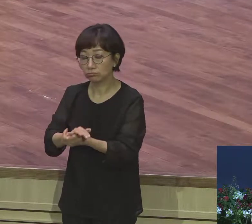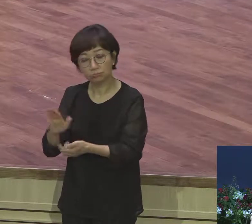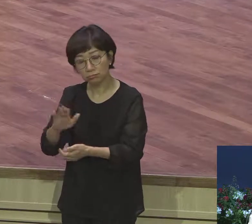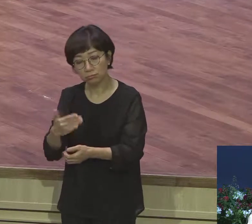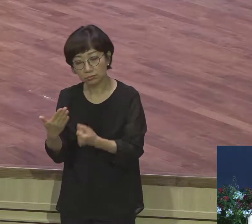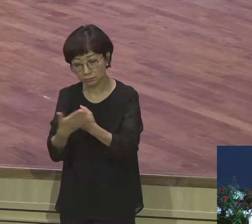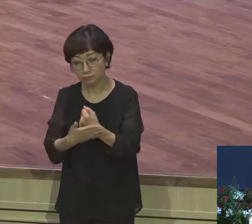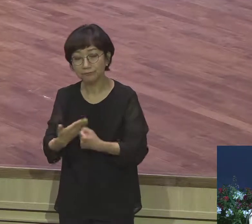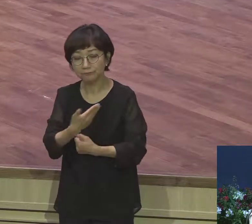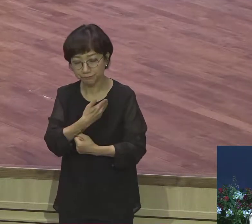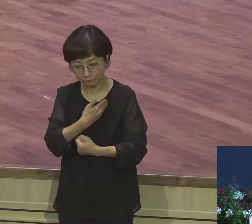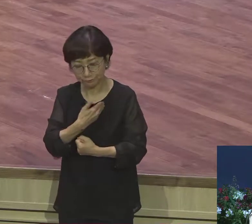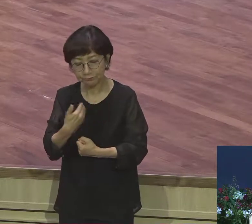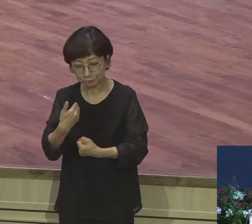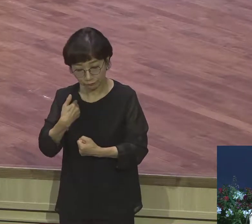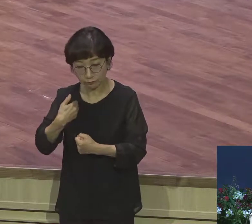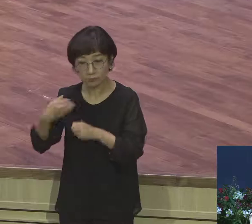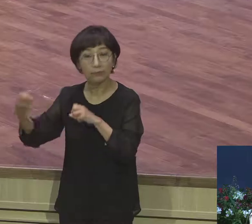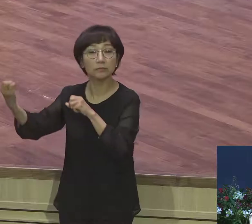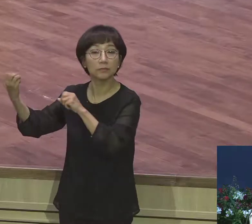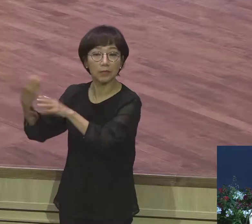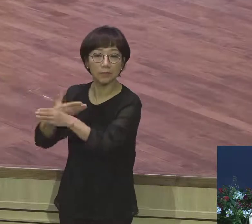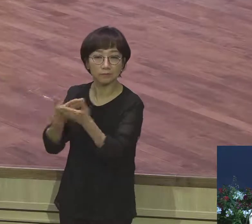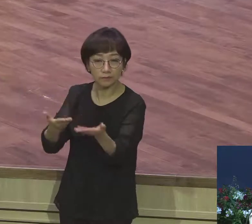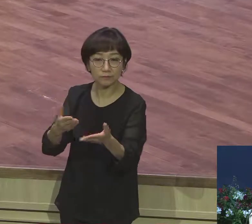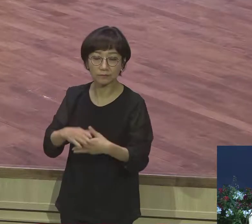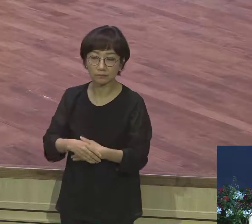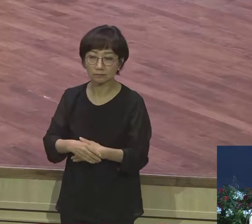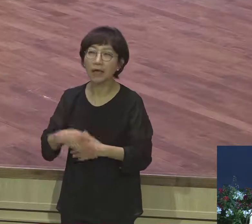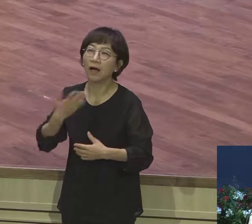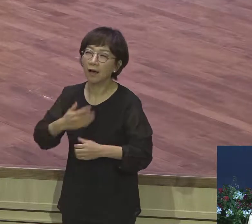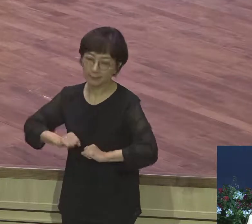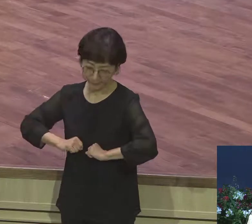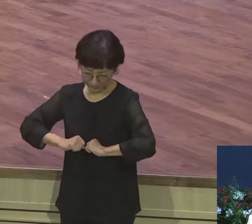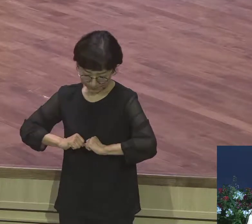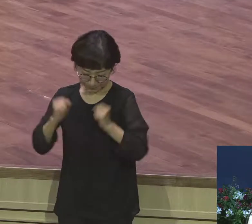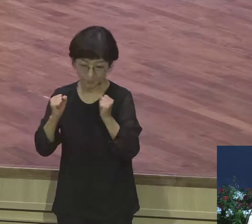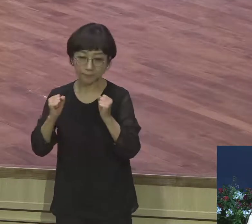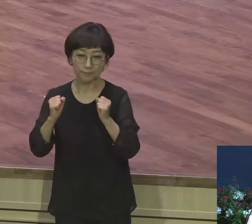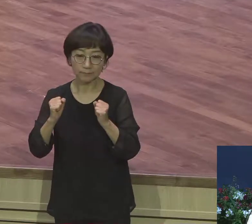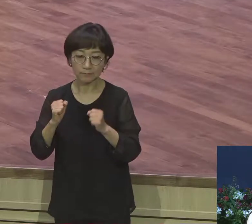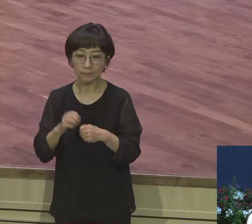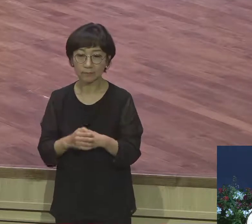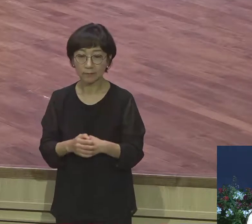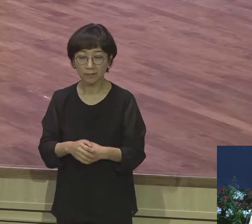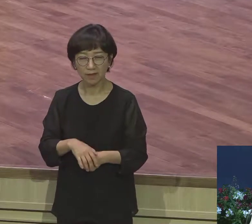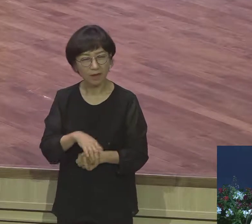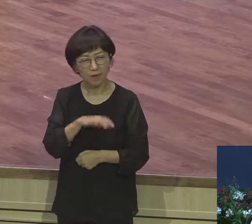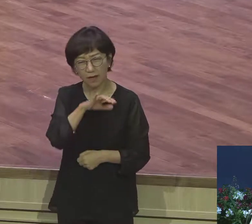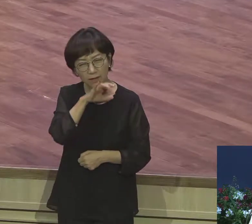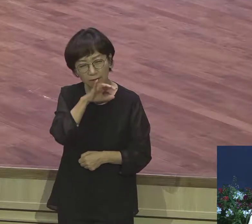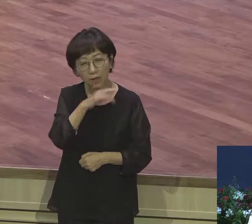끝난 거예요 가는 거예요 그냥 그것 때문에 불평했습니까 그것 때문에 의심했습니까